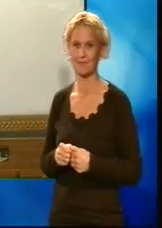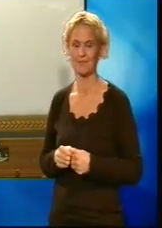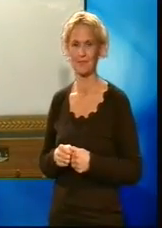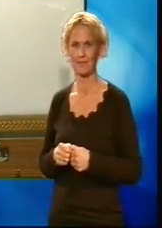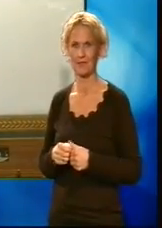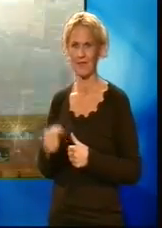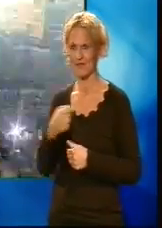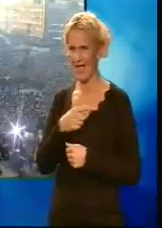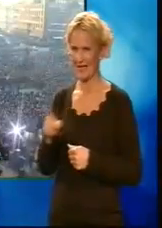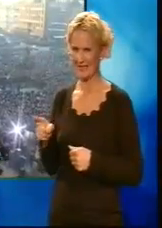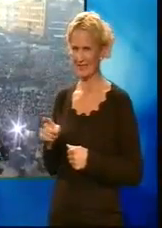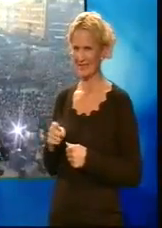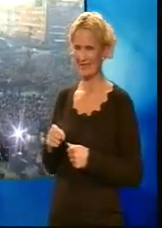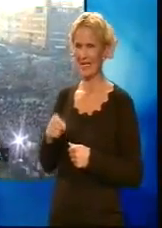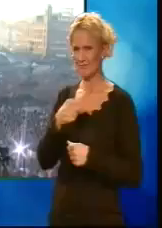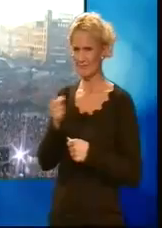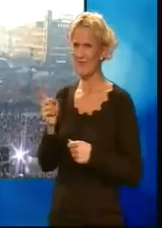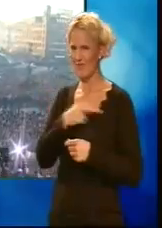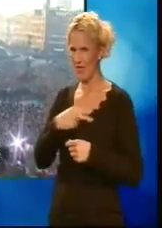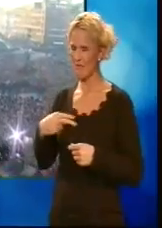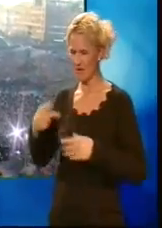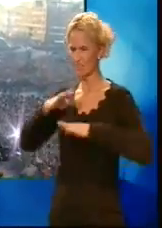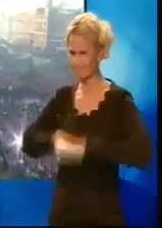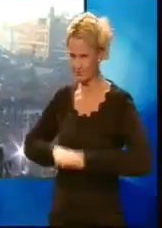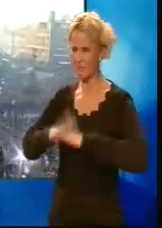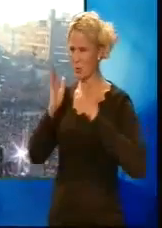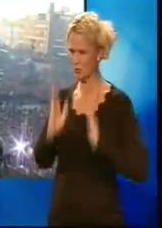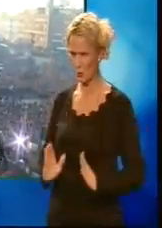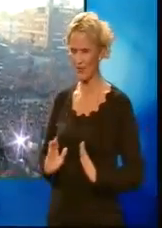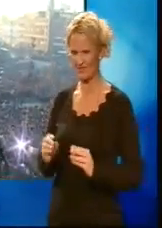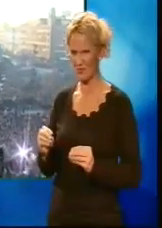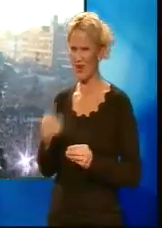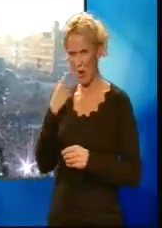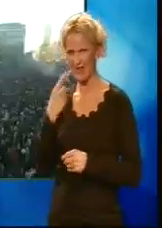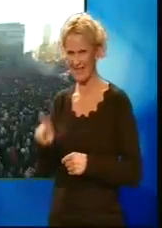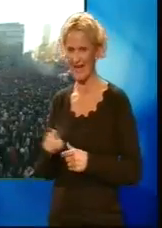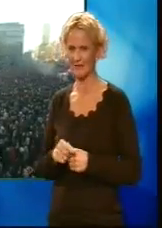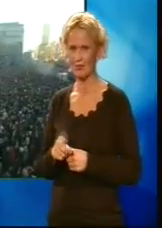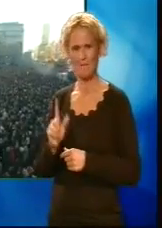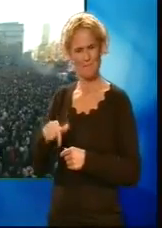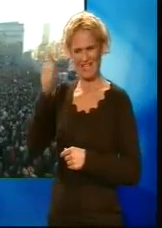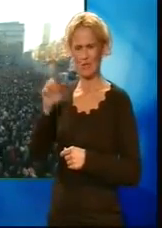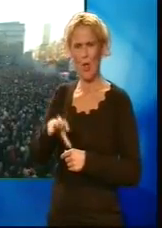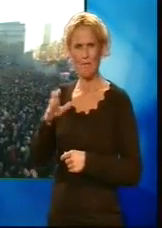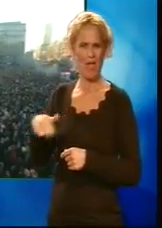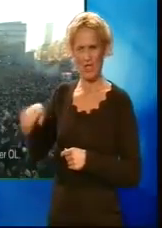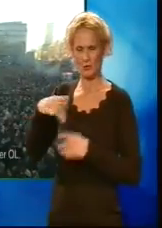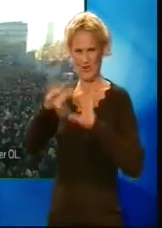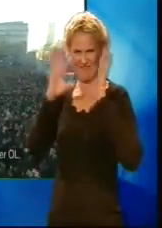posisjon der hvor vi hører hjemme, som en av de beste håndballlasjoner i verden. Om bare seks måneder